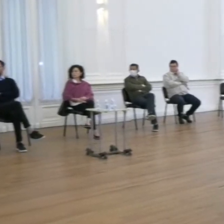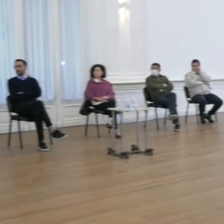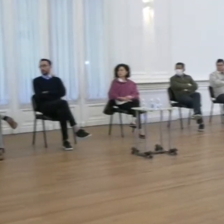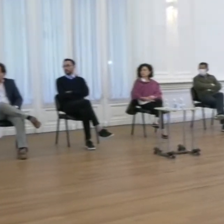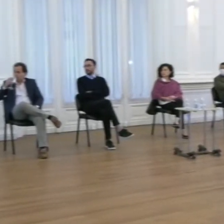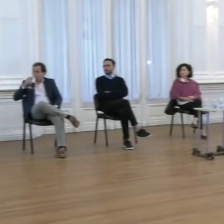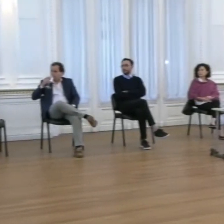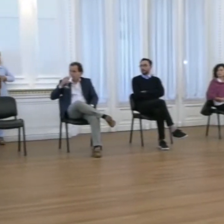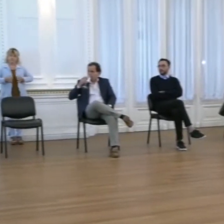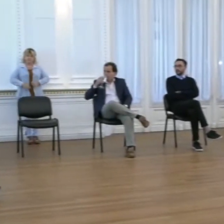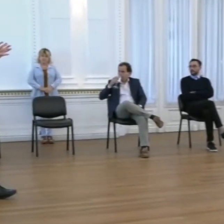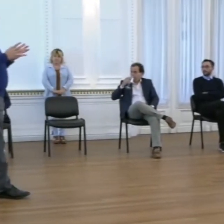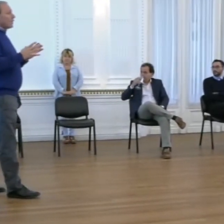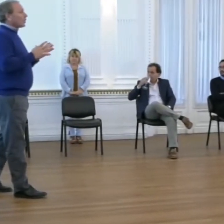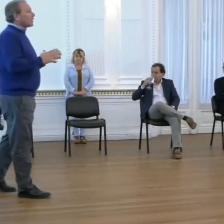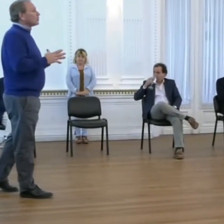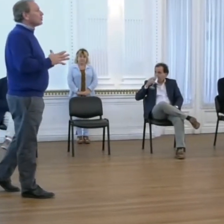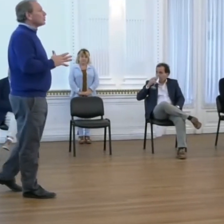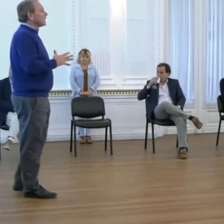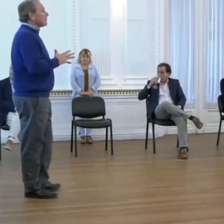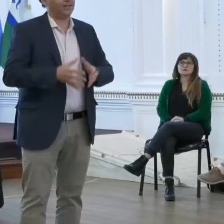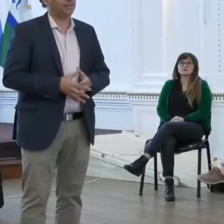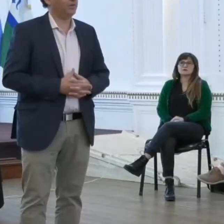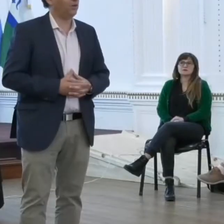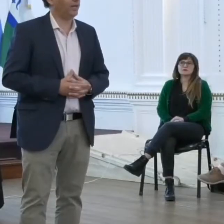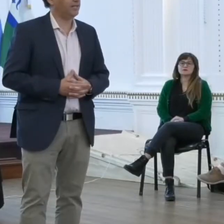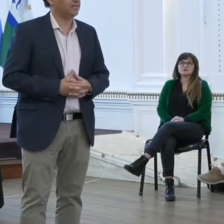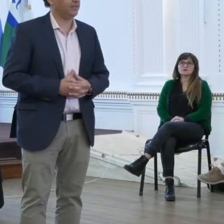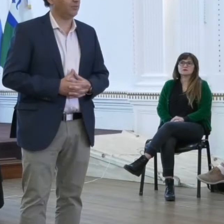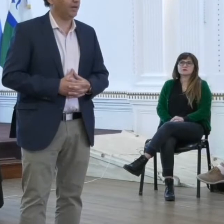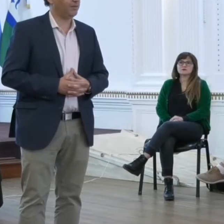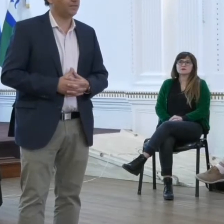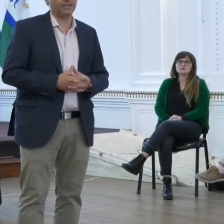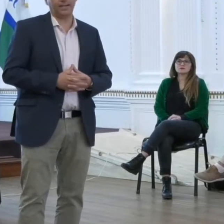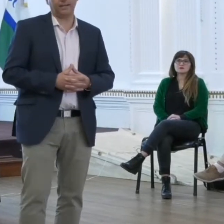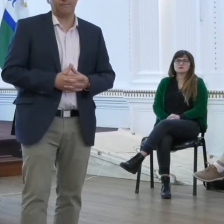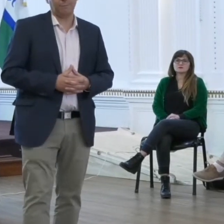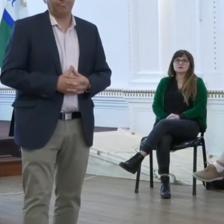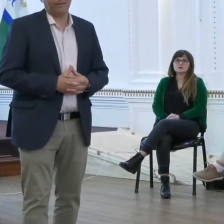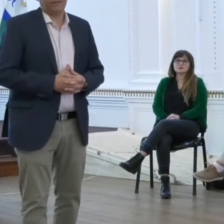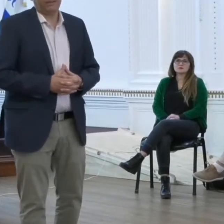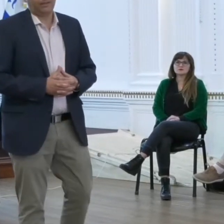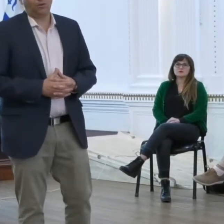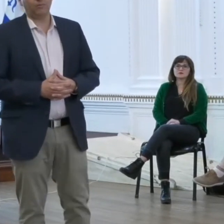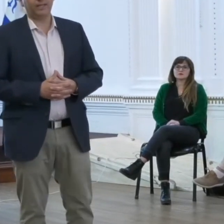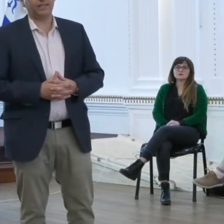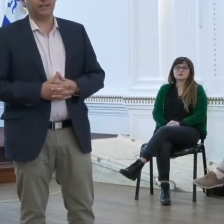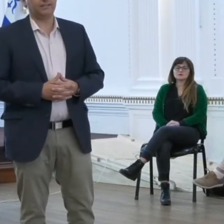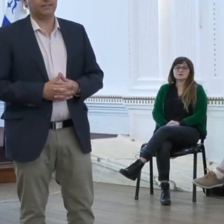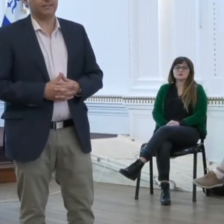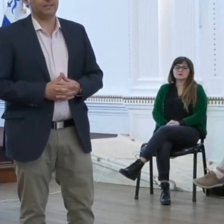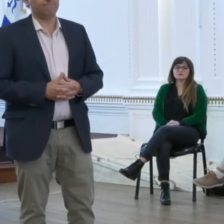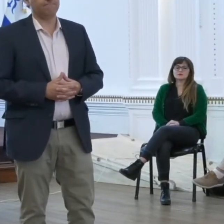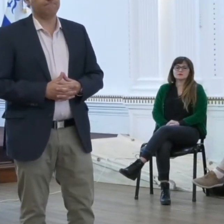de esa ayuda. Esta mañana se hizo la presentación, consta de una línea de teléfono donde los adultos